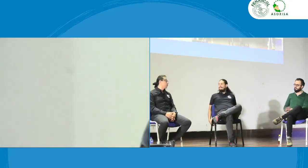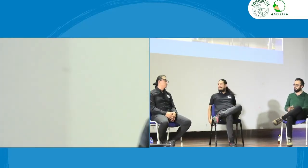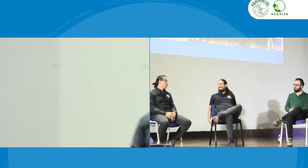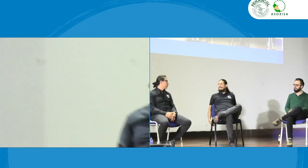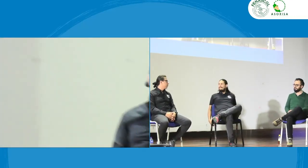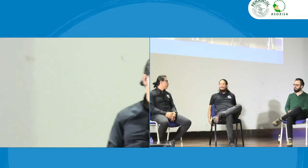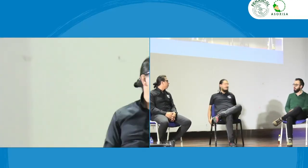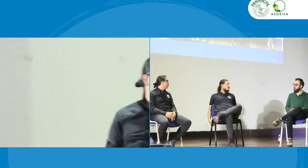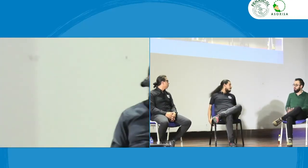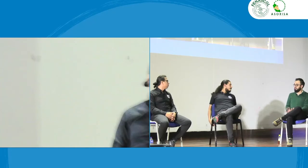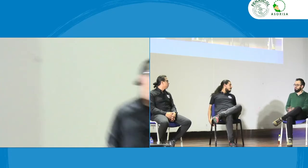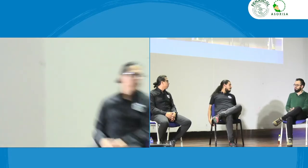tipo de actitudes